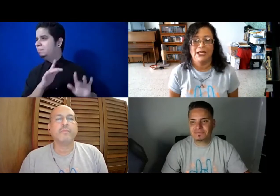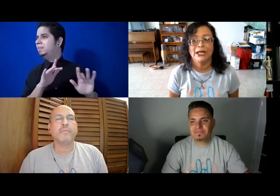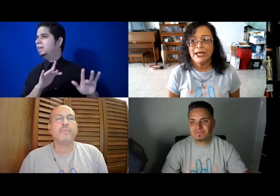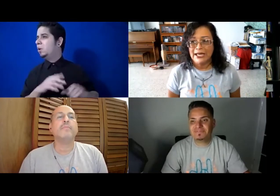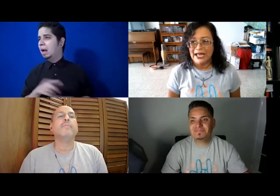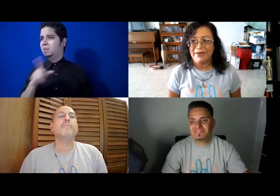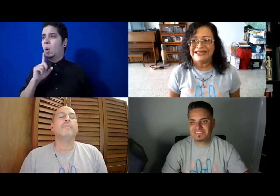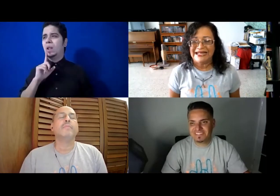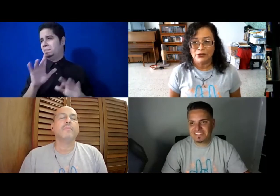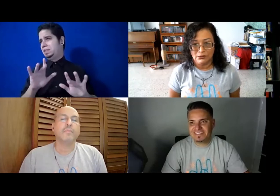el bendito.